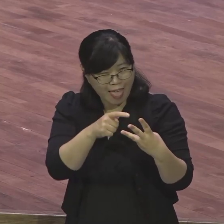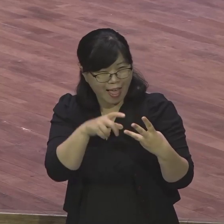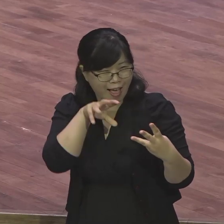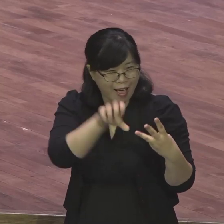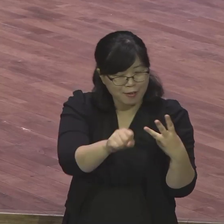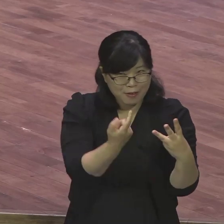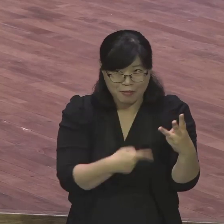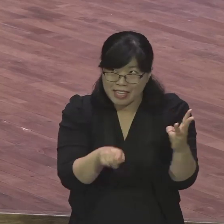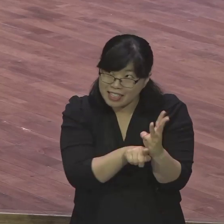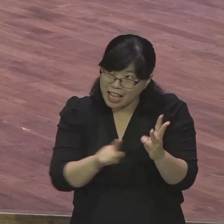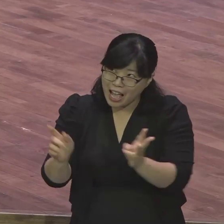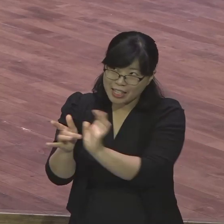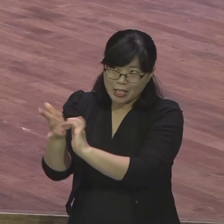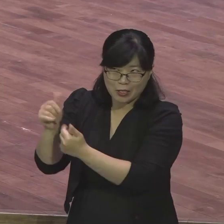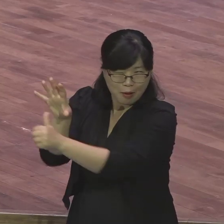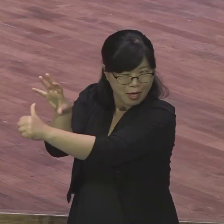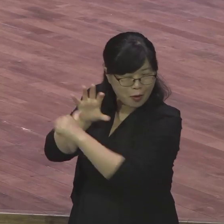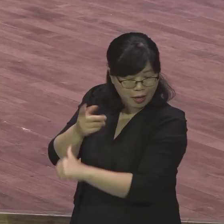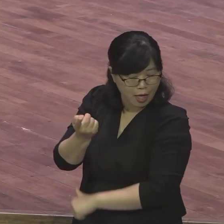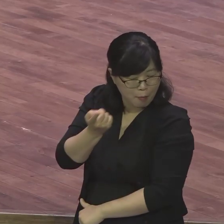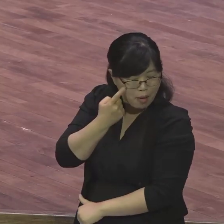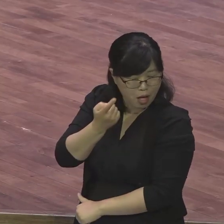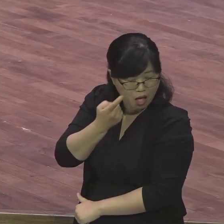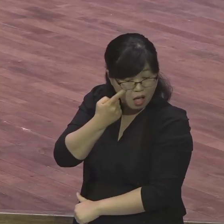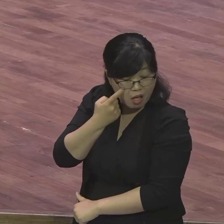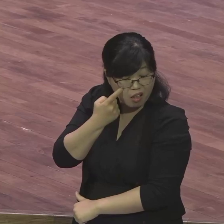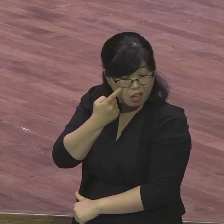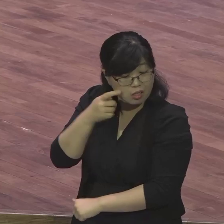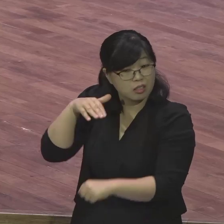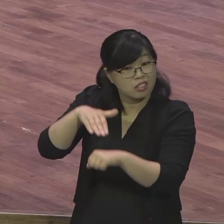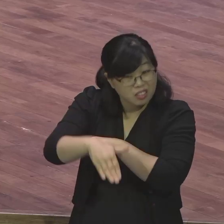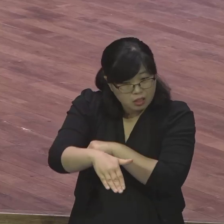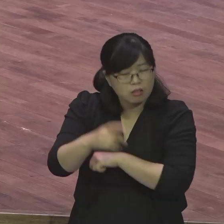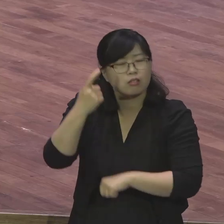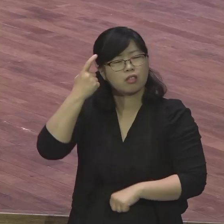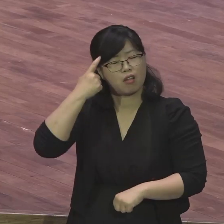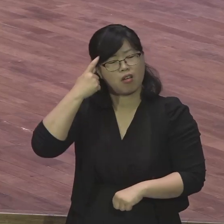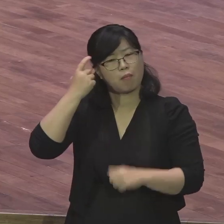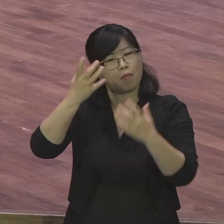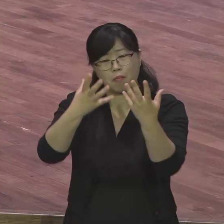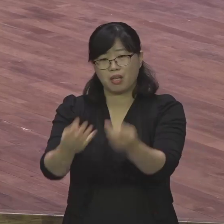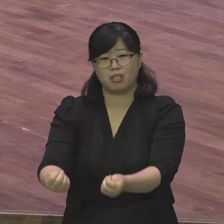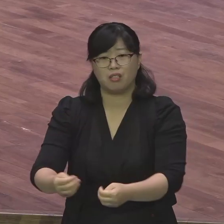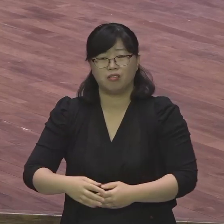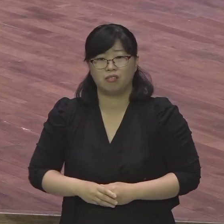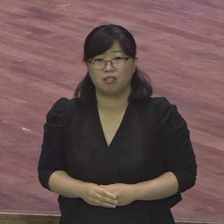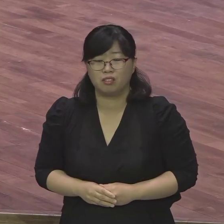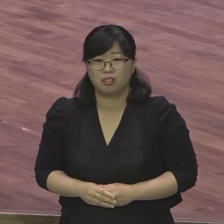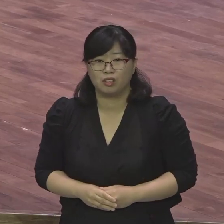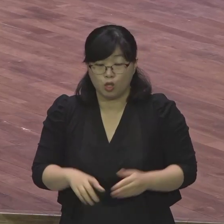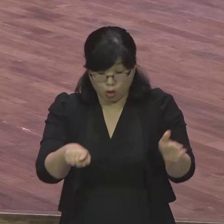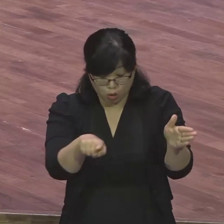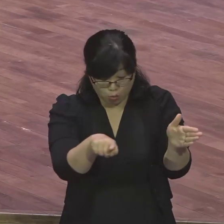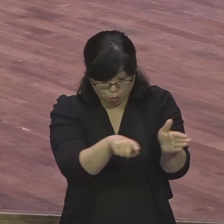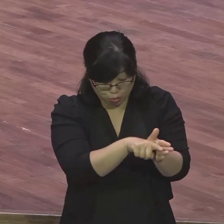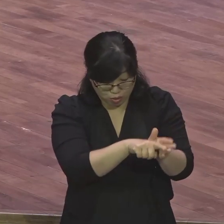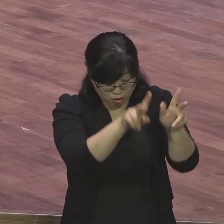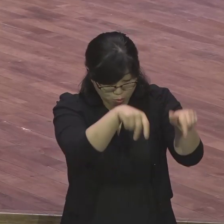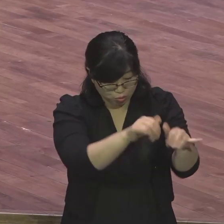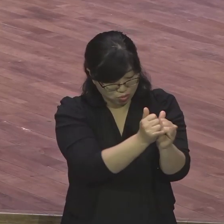이용해서 내가 성공해야 되겠다. 세상 불씨인자와 똑같은 여기에 잡혀있으면 어떻게 되느냐. 교회를 수십